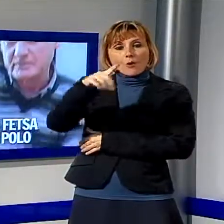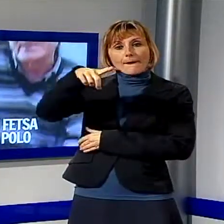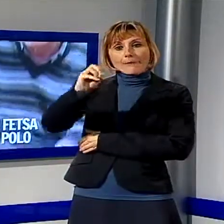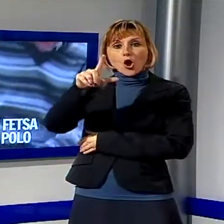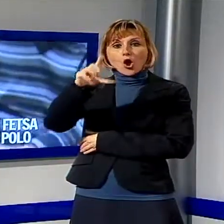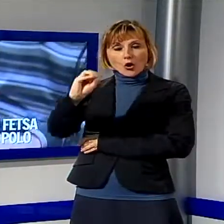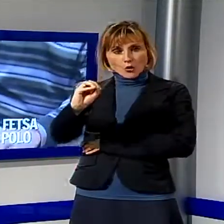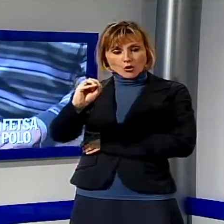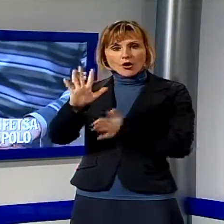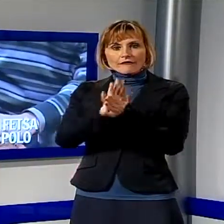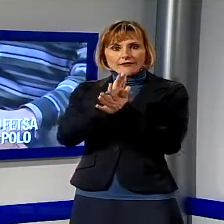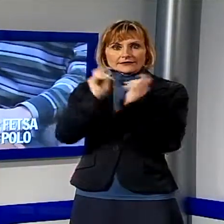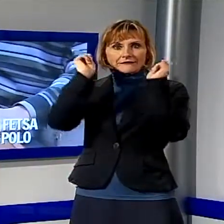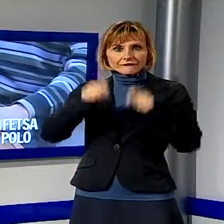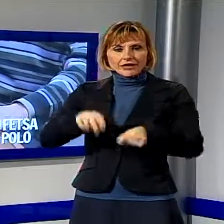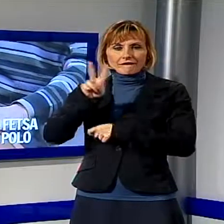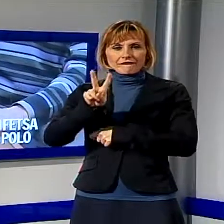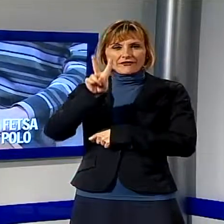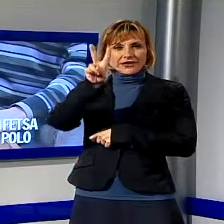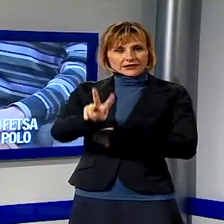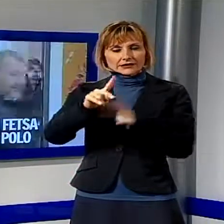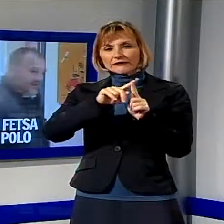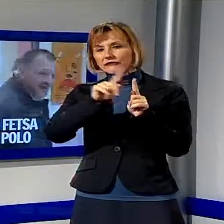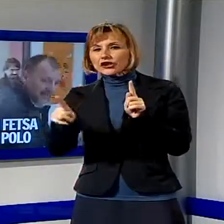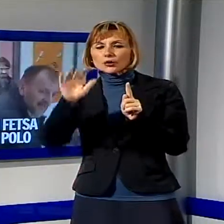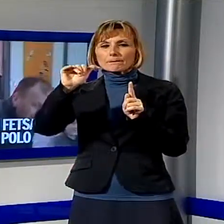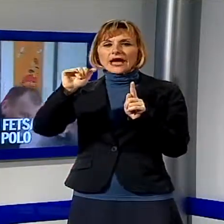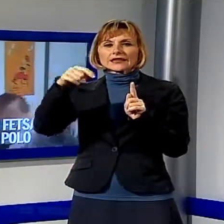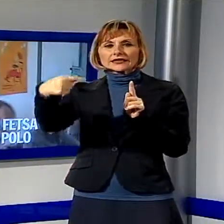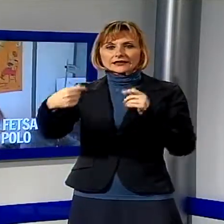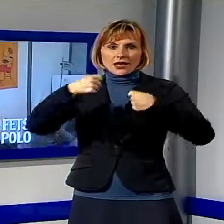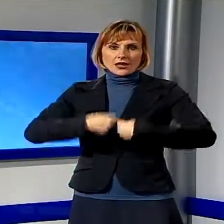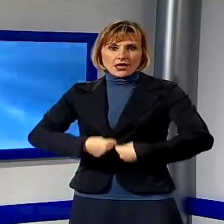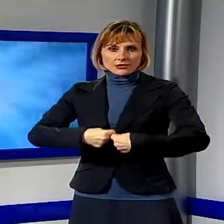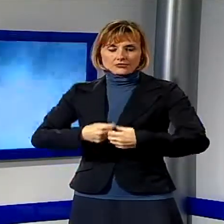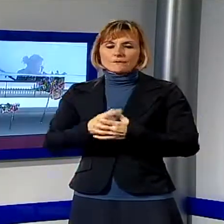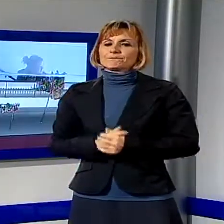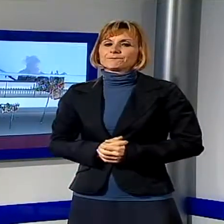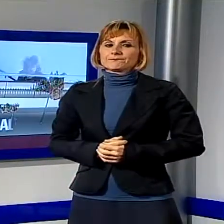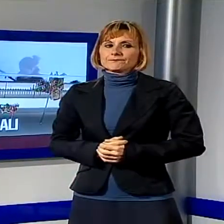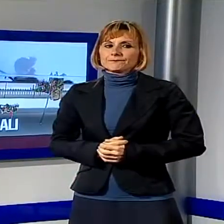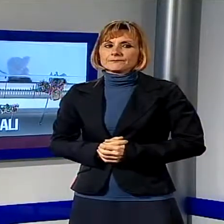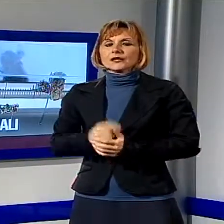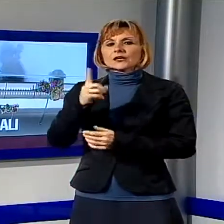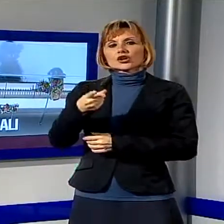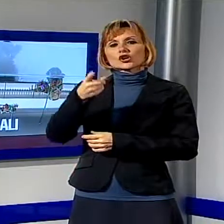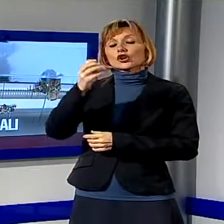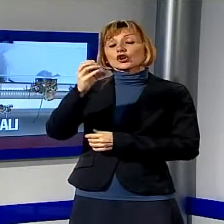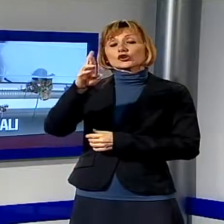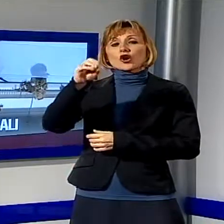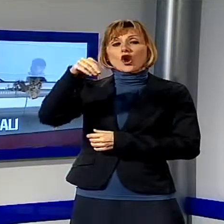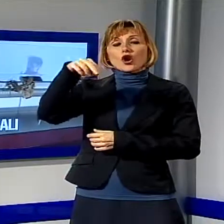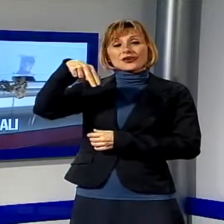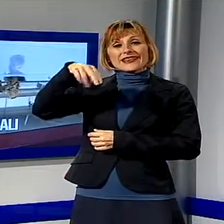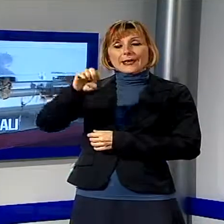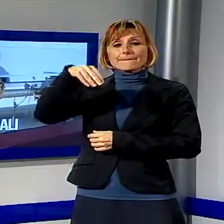festa rionale che parte venerdì prossimo e prosegue fino al martedì grasso. Gli effetti speciali di Cronenberg, aperta la